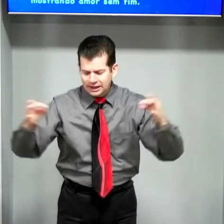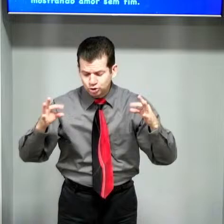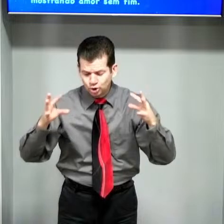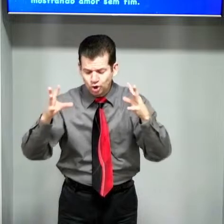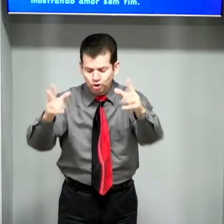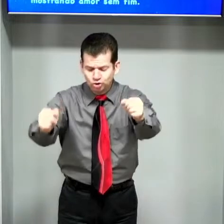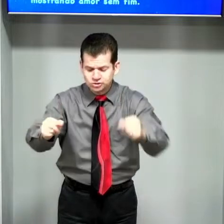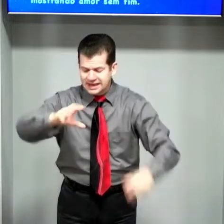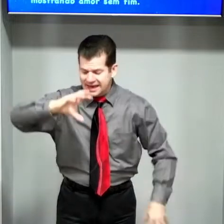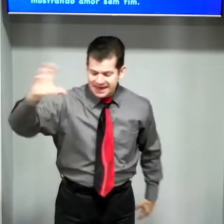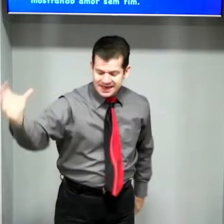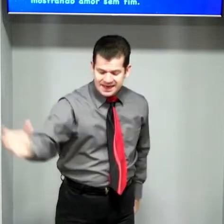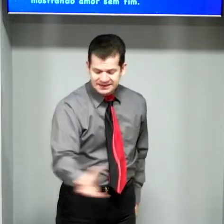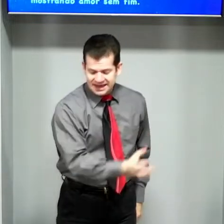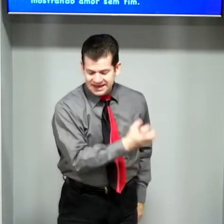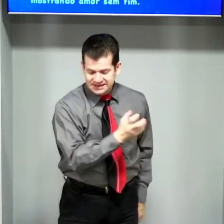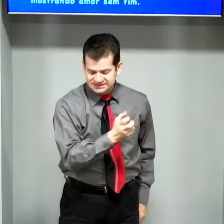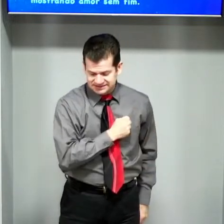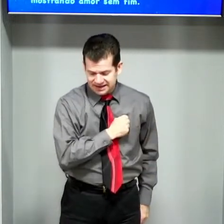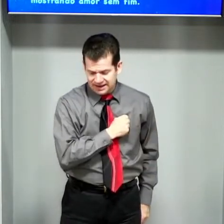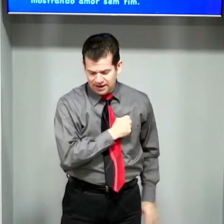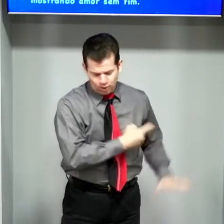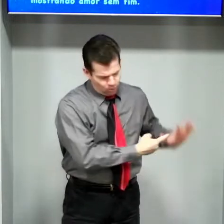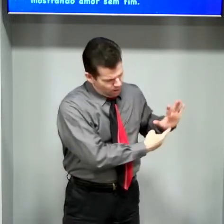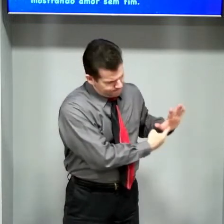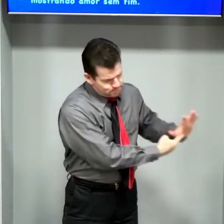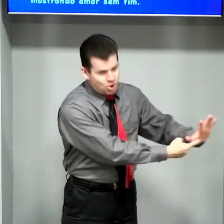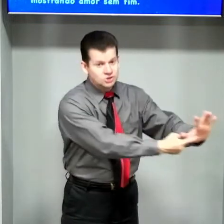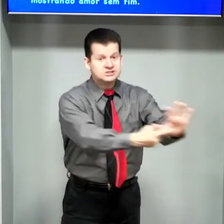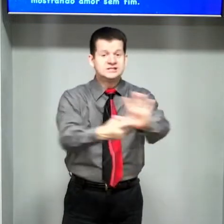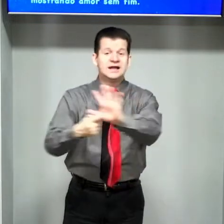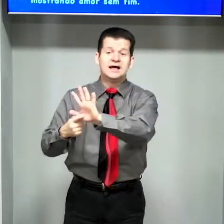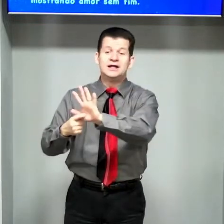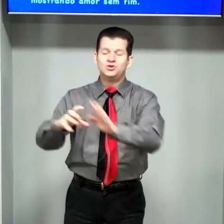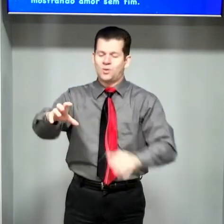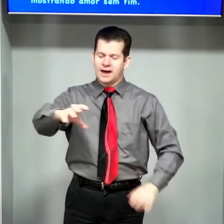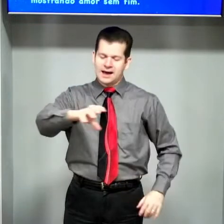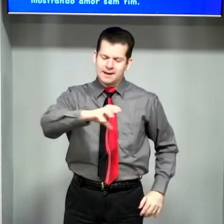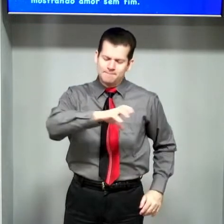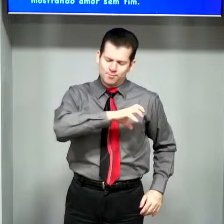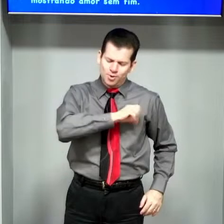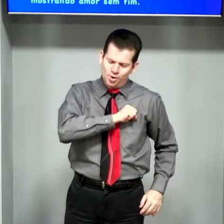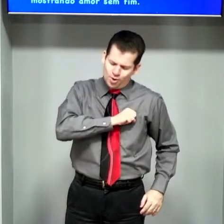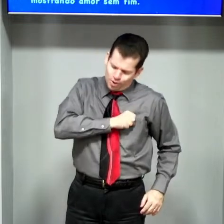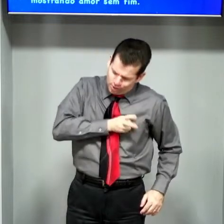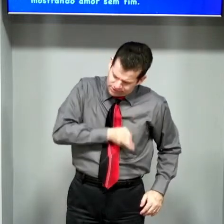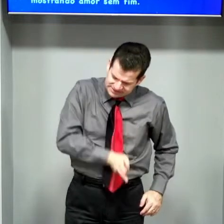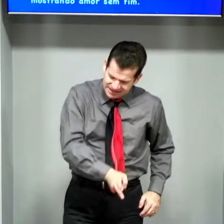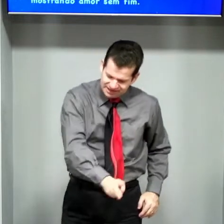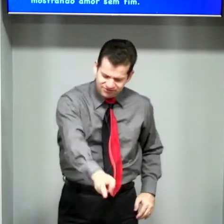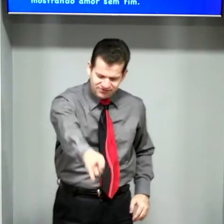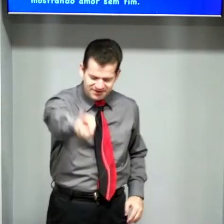todos redenção, mostrando amor sem fim.